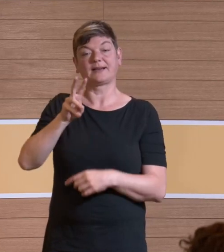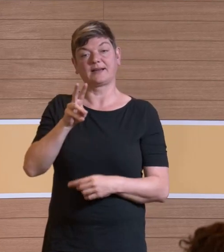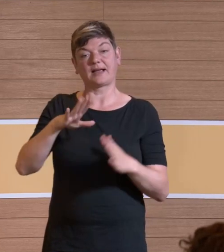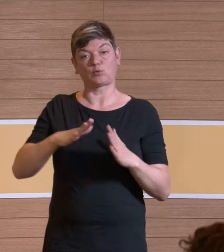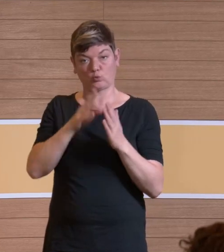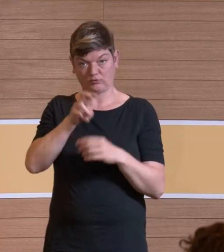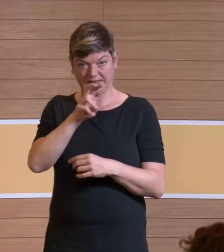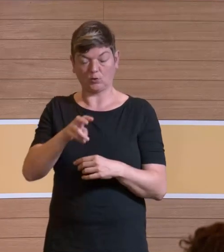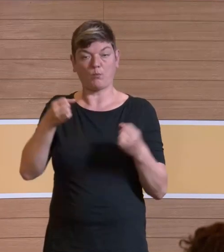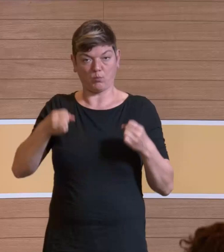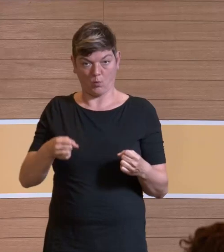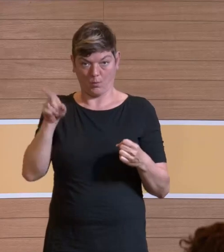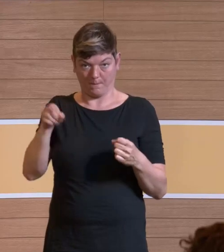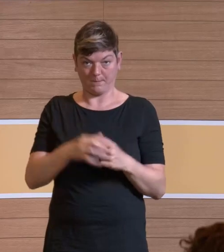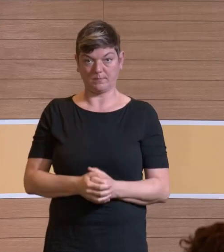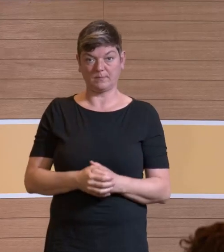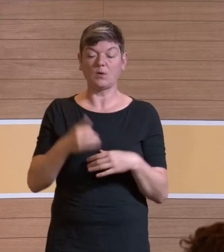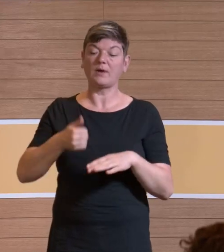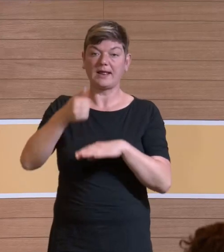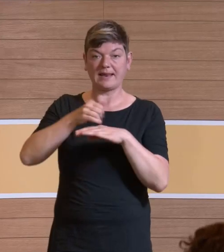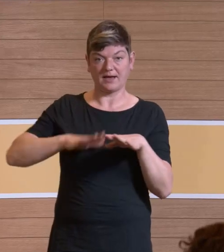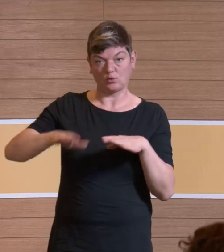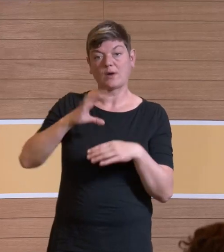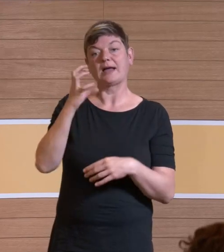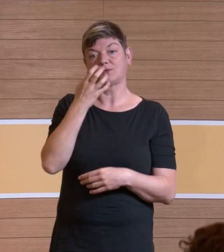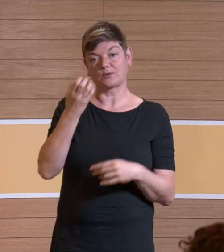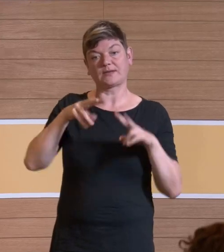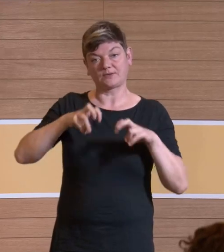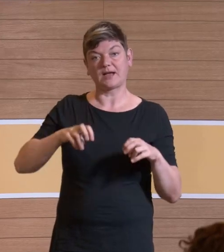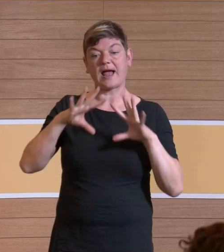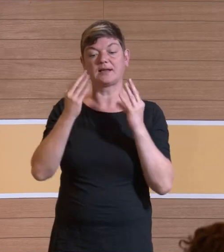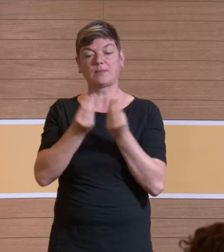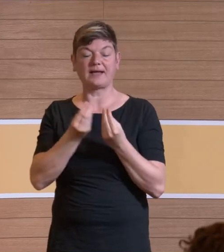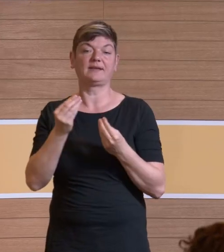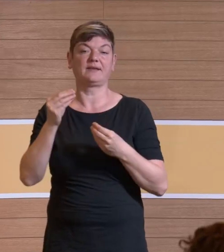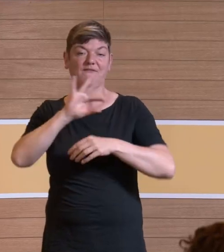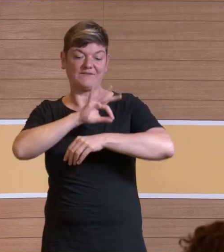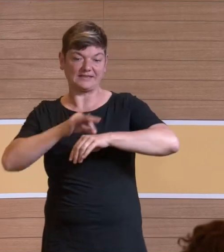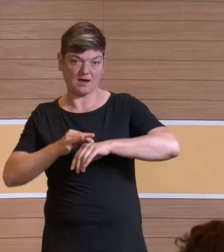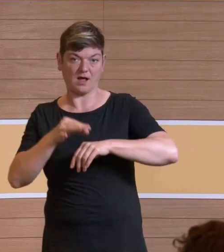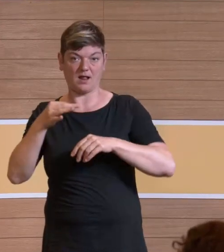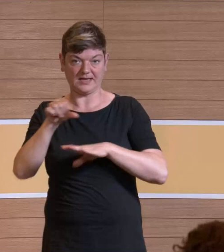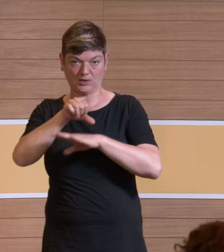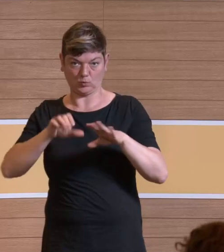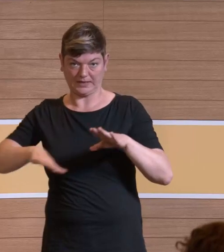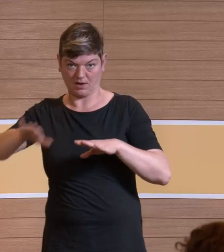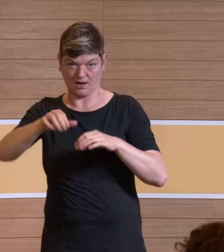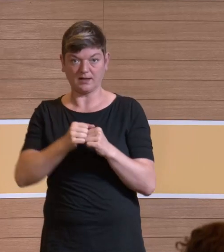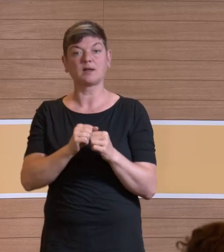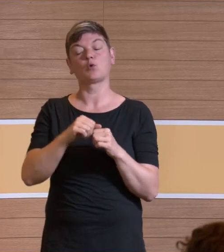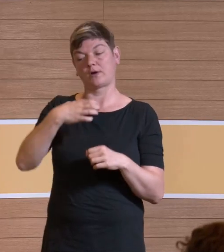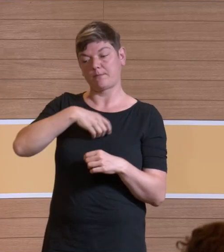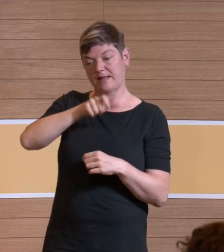und ich leite dort die anästhesiologische Allgemein- und Viszeralchirurgie. Das heißt, mein Haupteinsatzort ist die